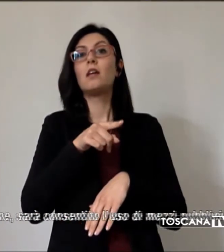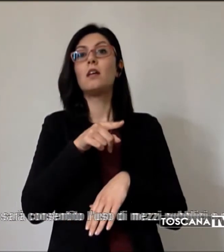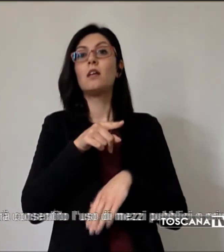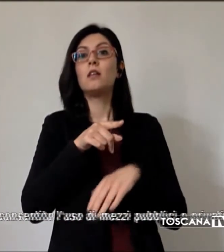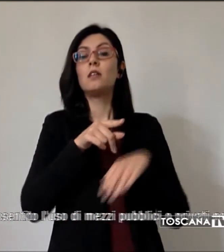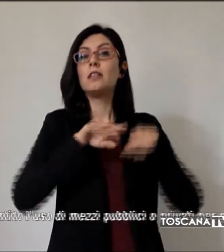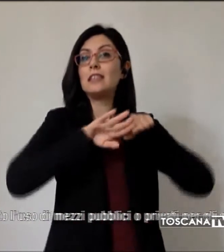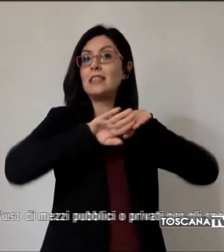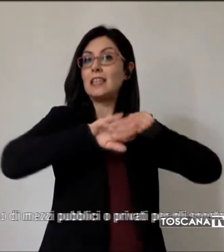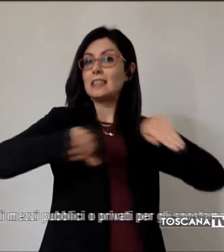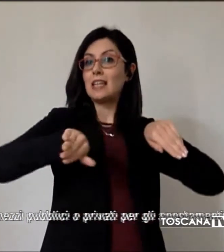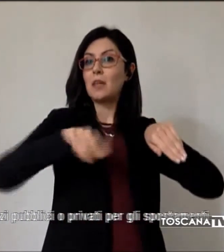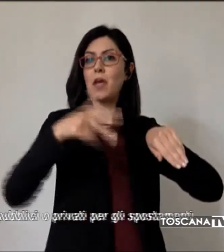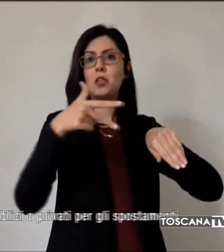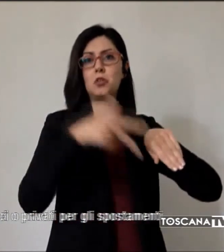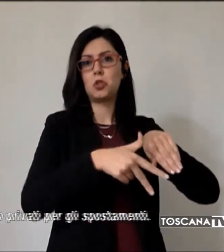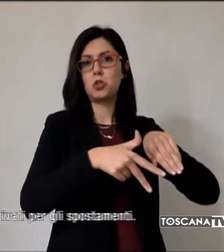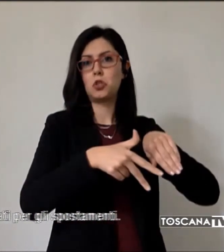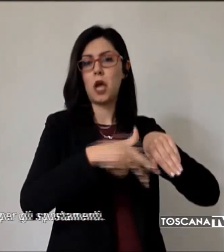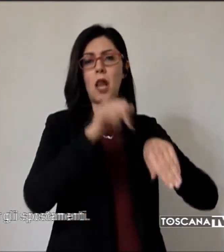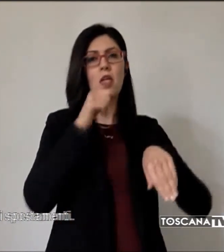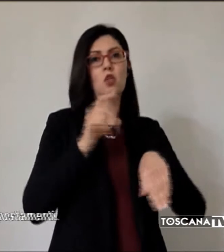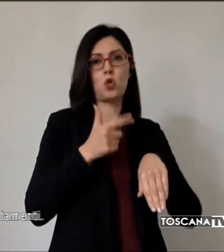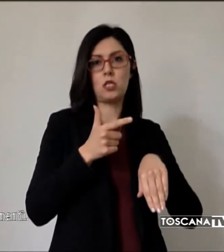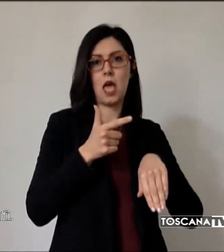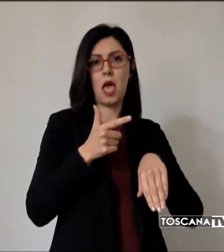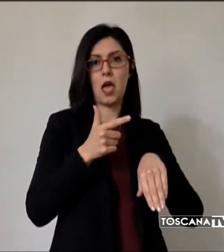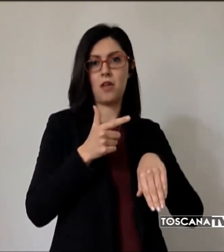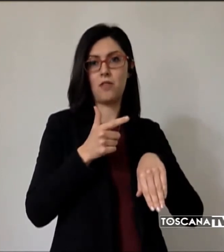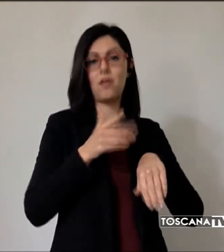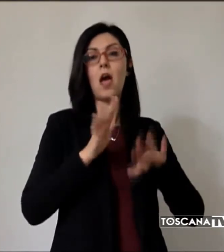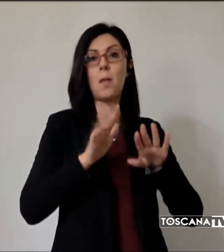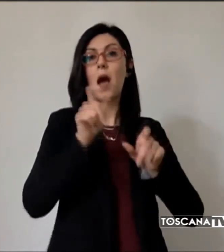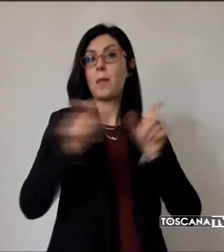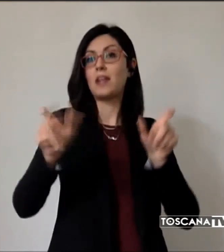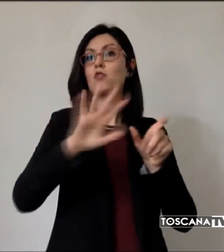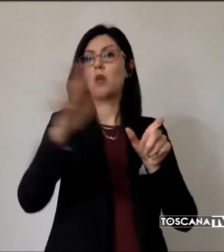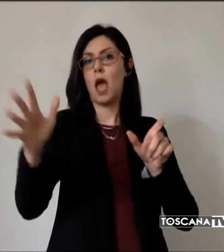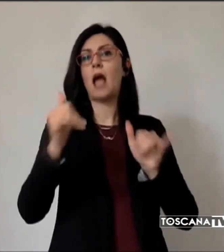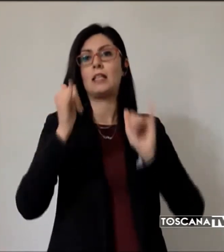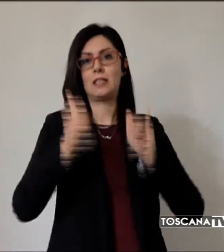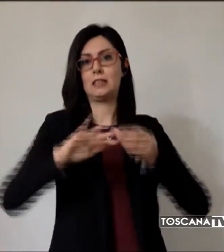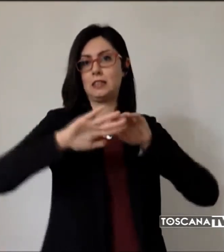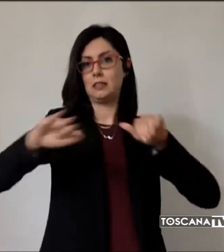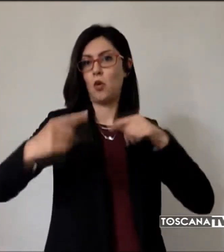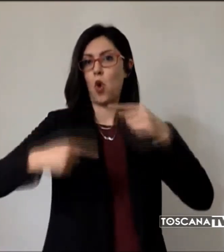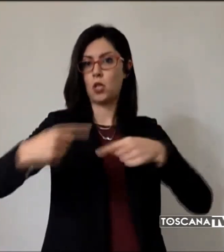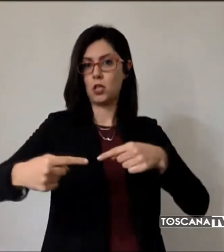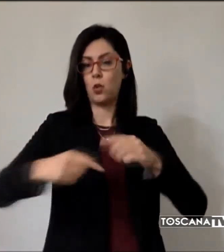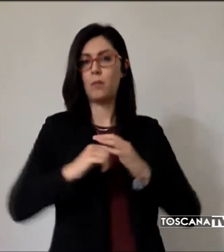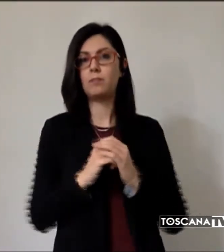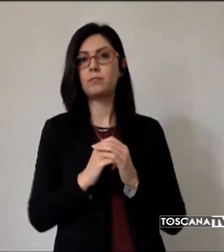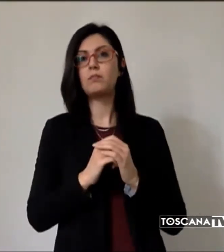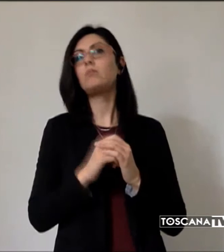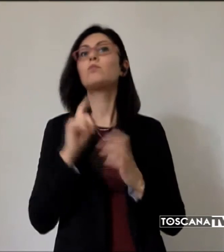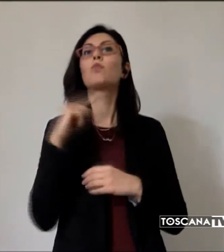sociale che resta invece necessario verso tutti gli altri. Tutte le attività dovranno iniziare